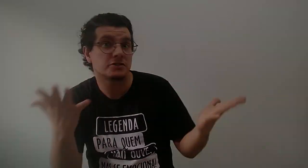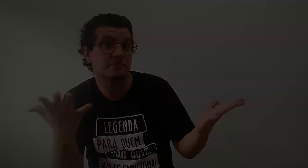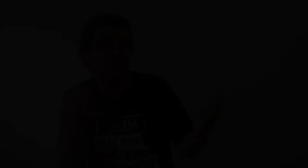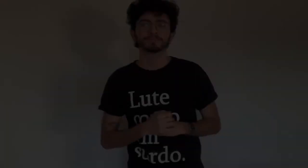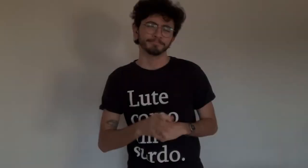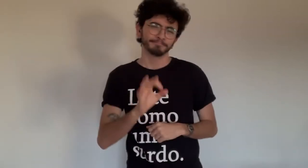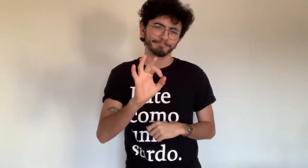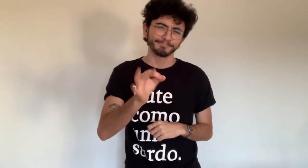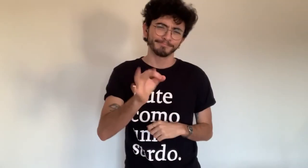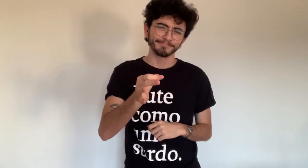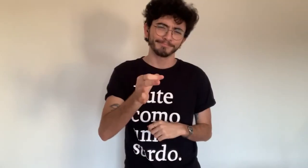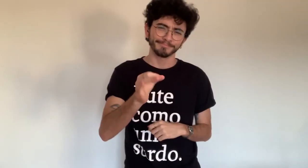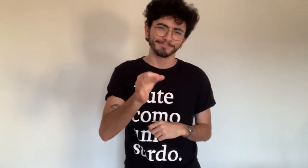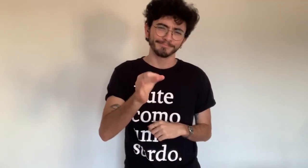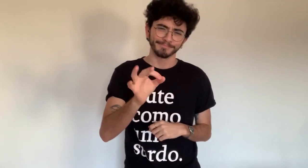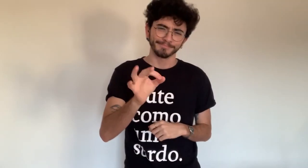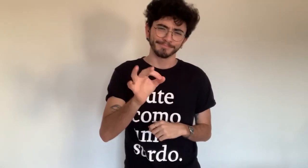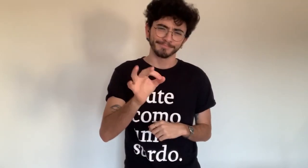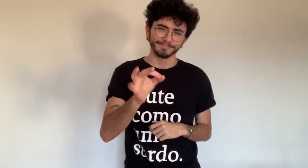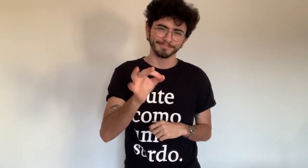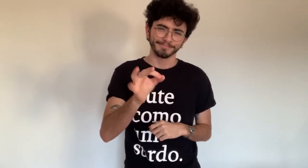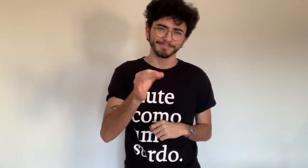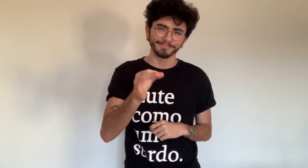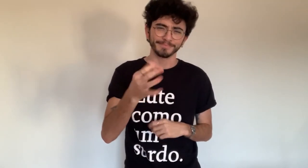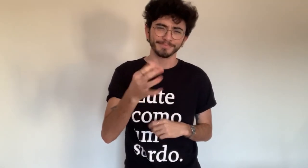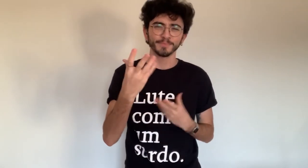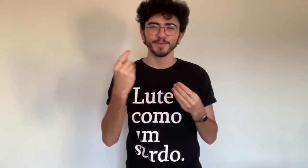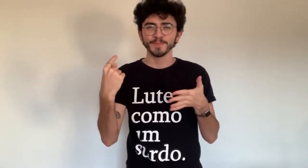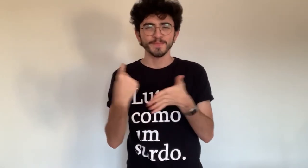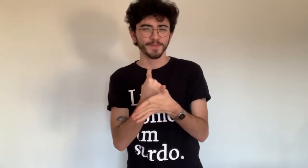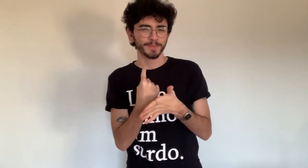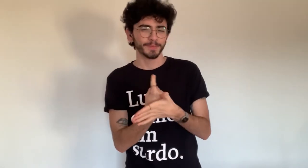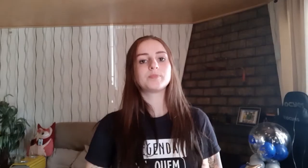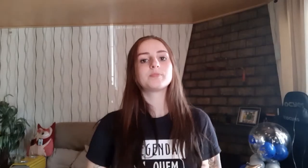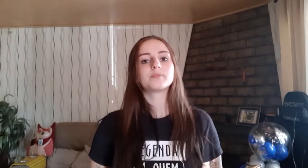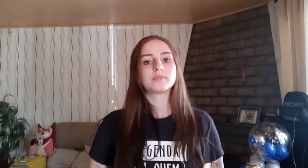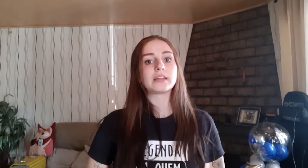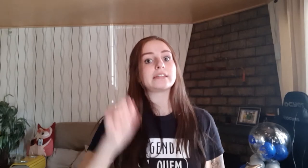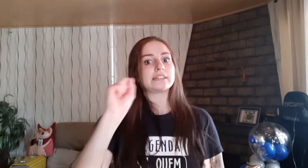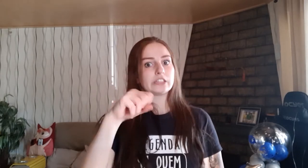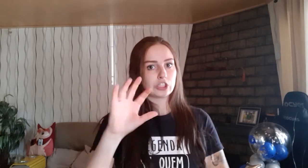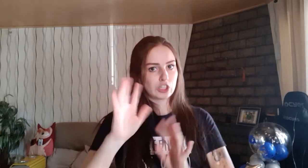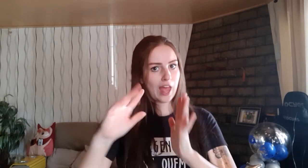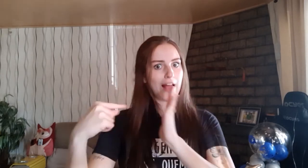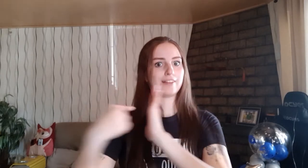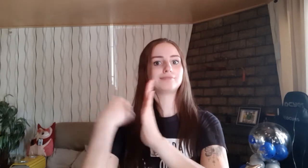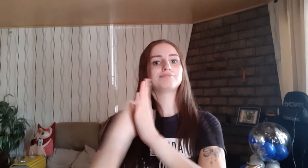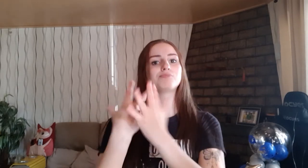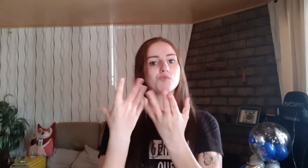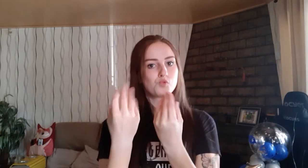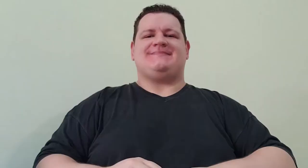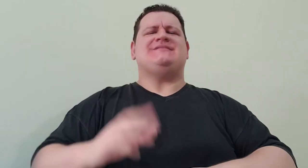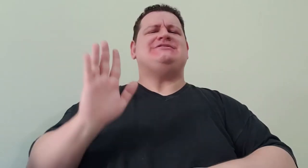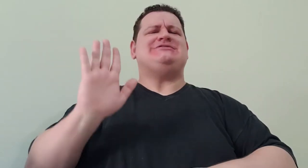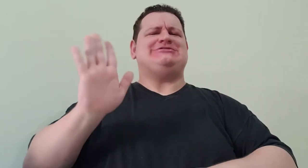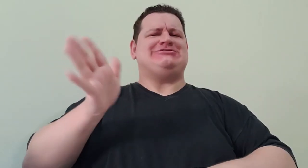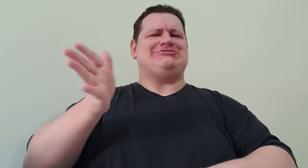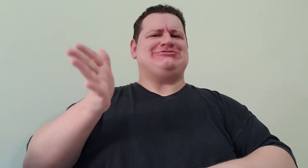Gabriel Isaac. É verdade. Muitas pessoas me perguntam isso. Tainá. Já me perguntaram isso muitas vezes. Germano.